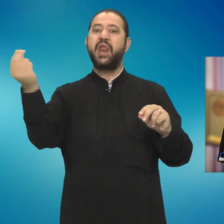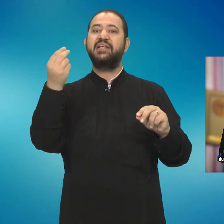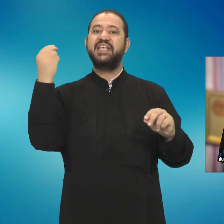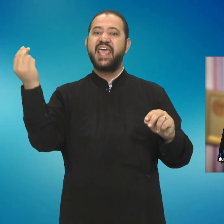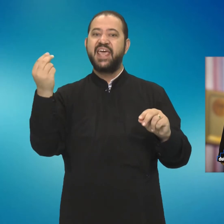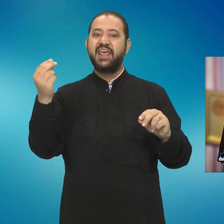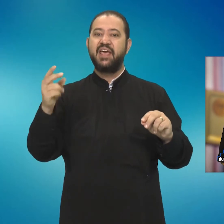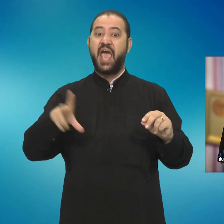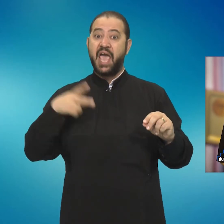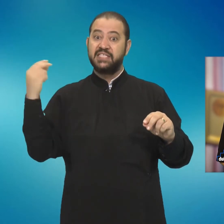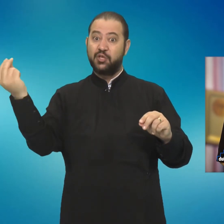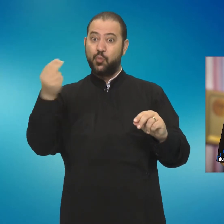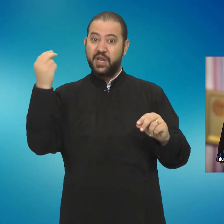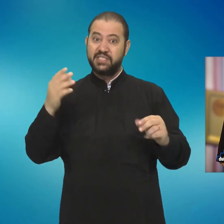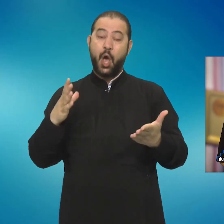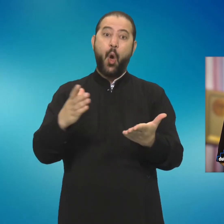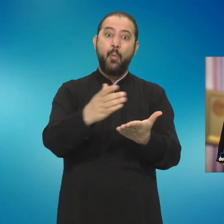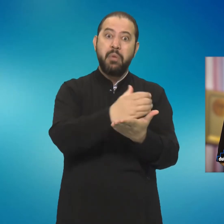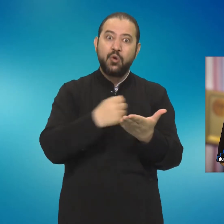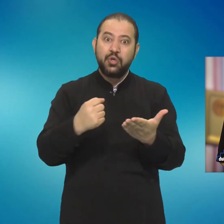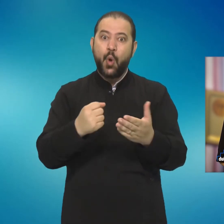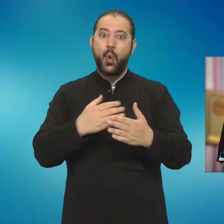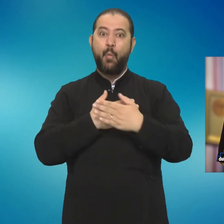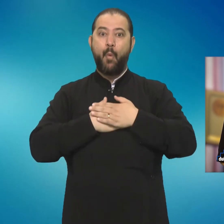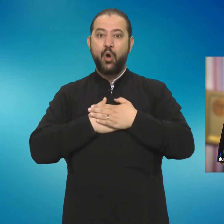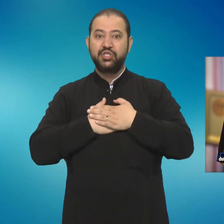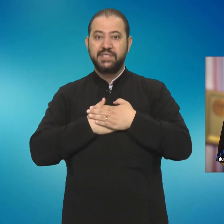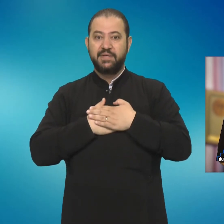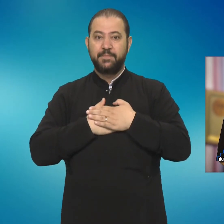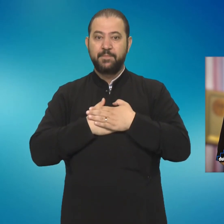Mântuitorului Iisus Hristos, biruitorul morții.